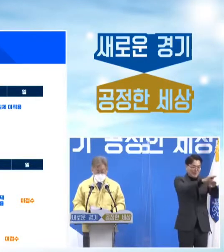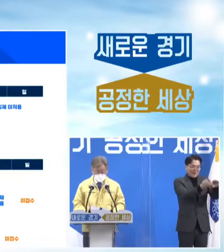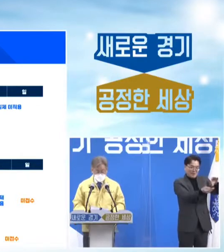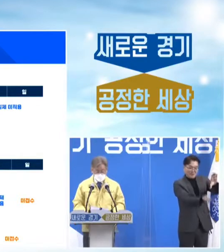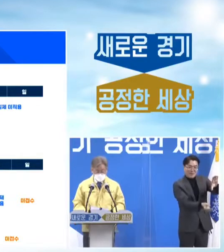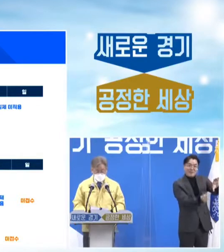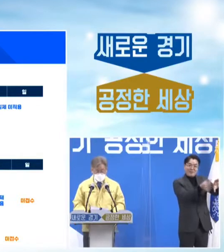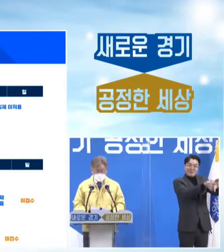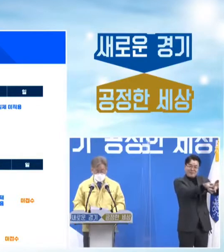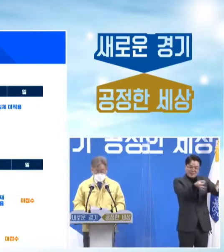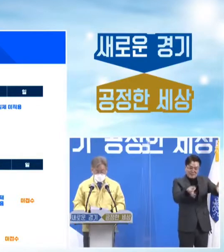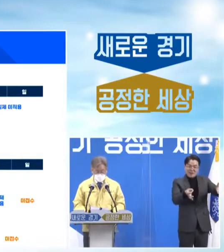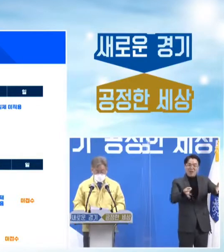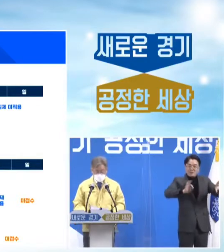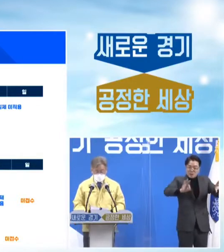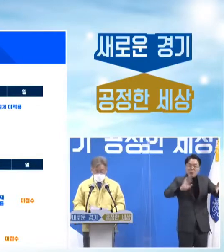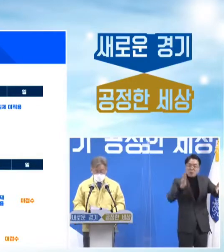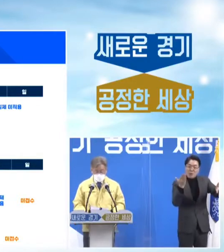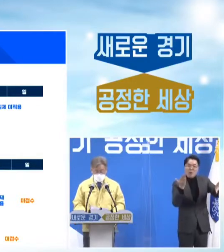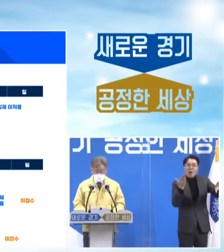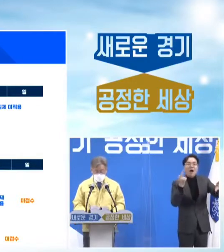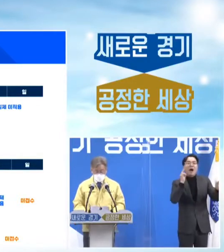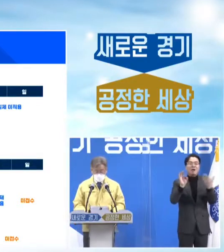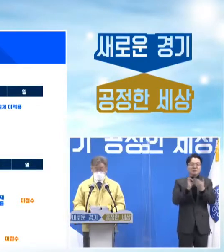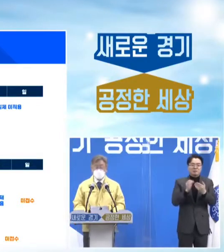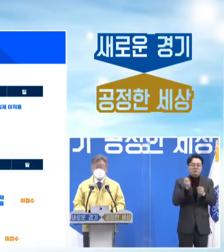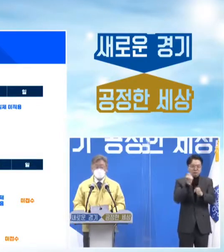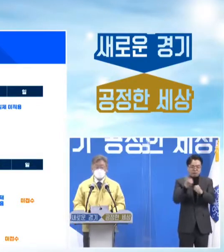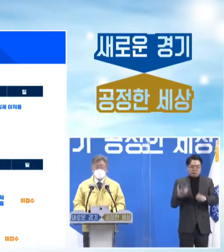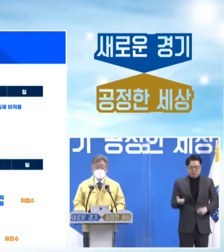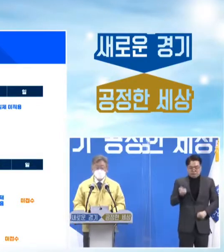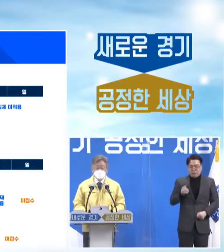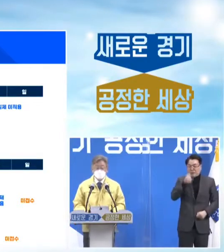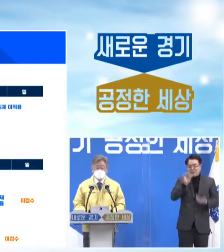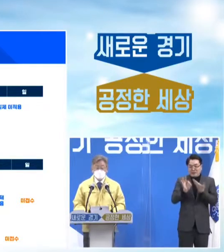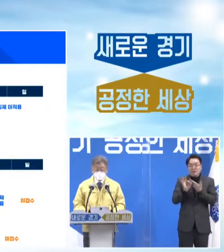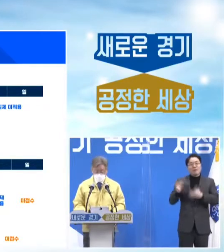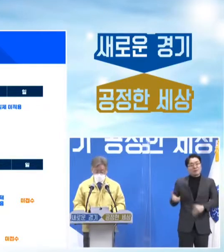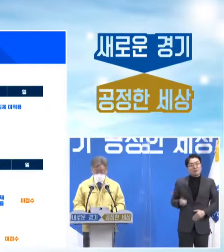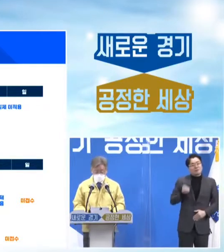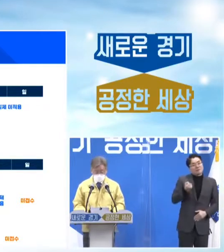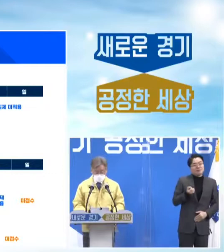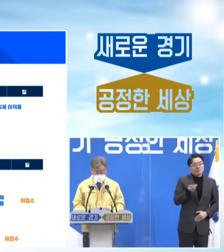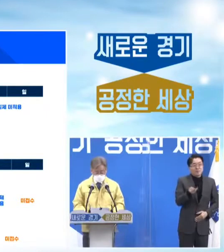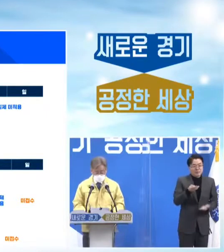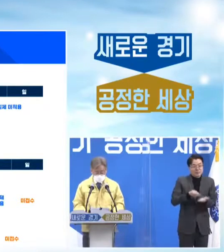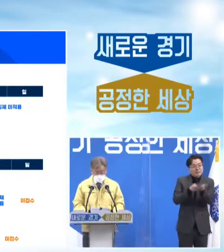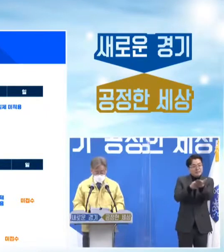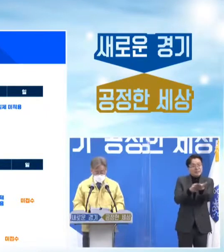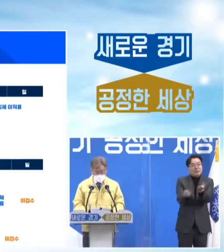기존에 보유하고 계신 경기 지역카페 카드에 충전하셔도 되겠습니다.